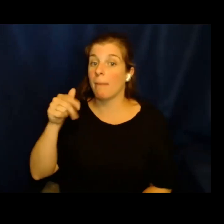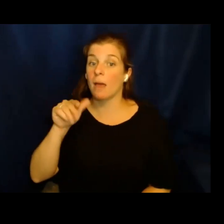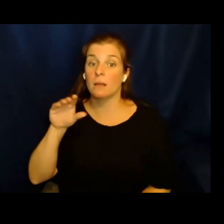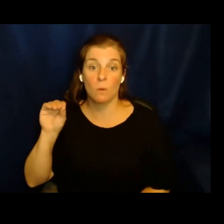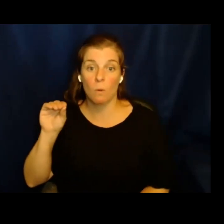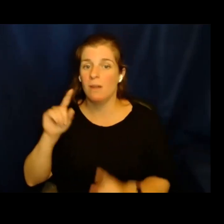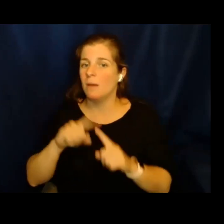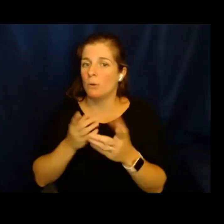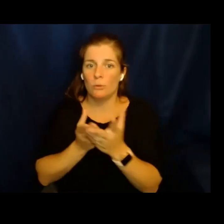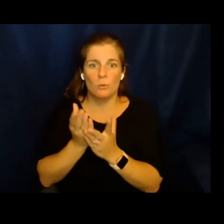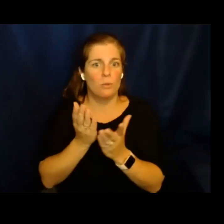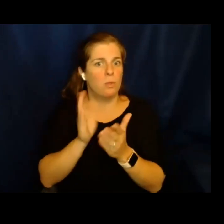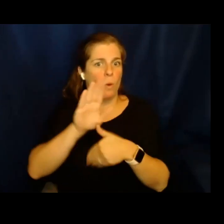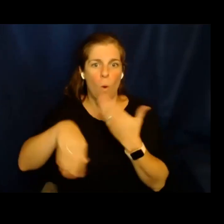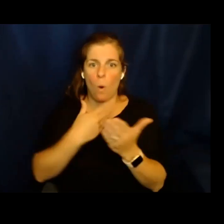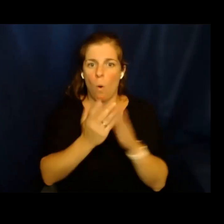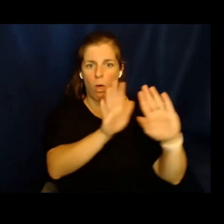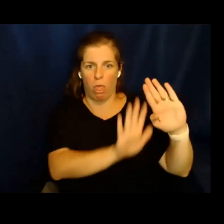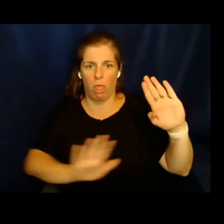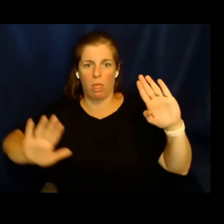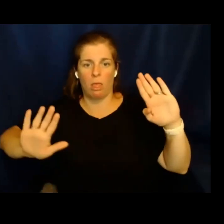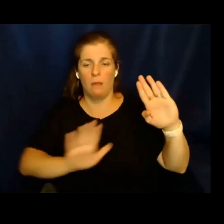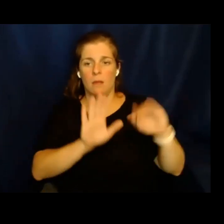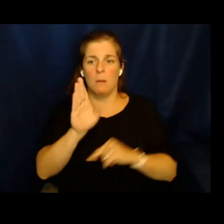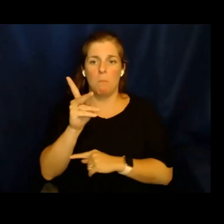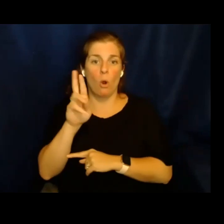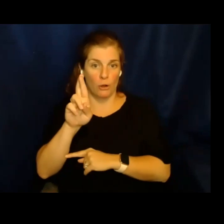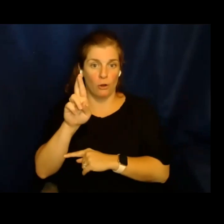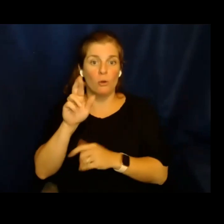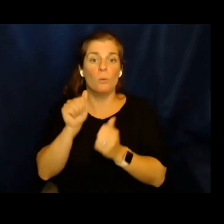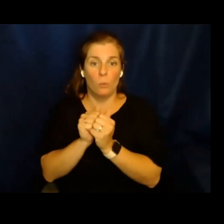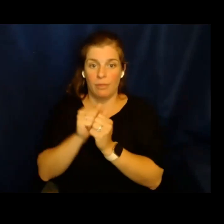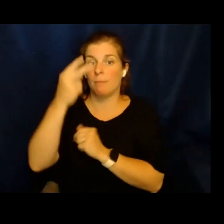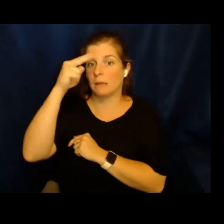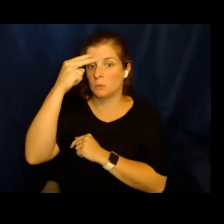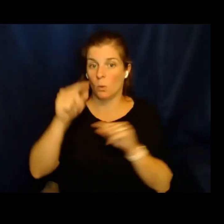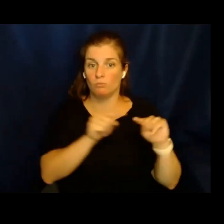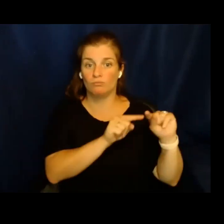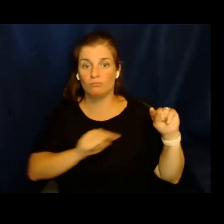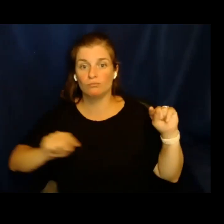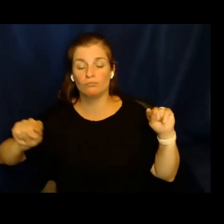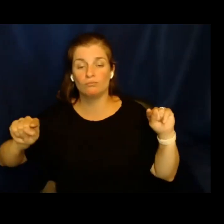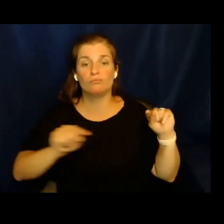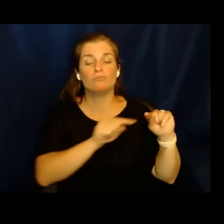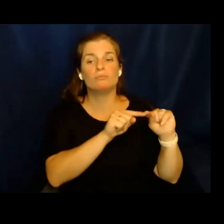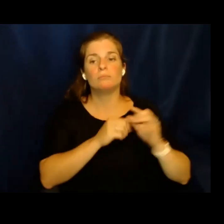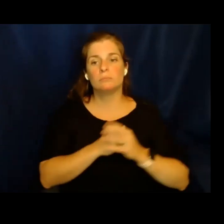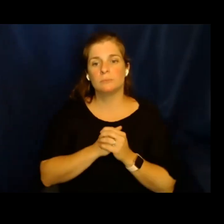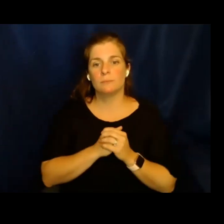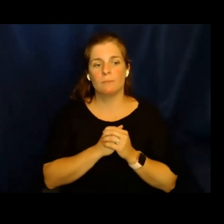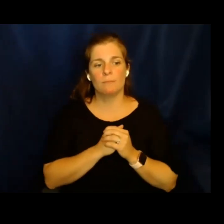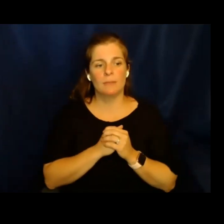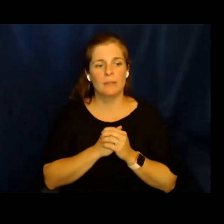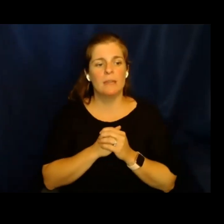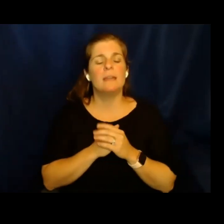sino a través de toda la zona fronteriza. Ahora, hubo una